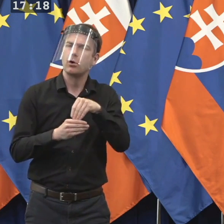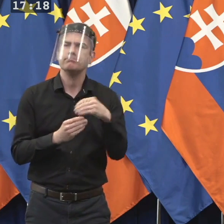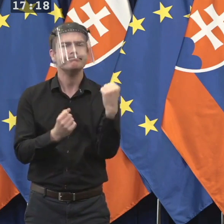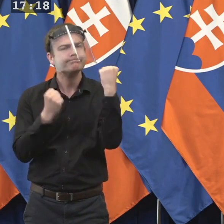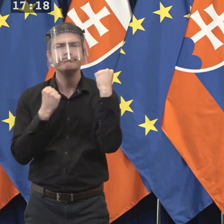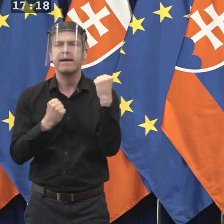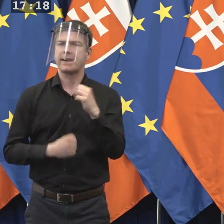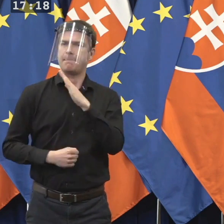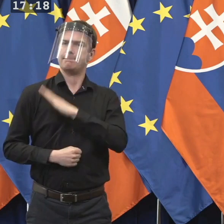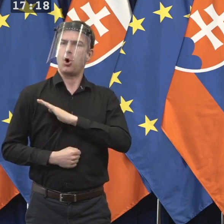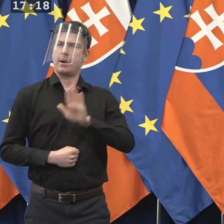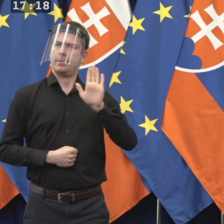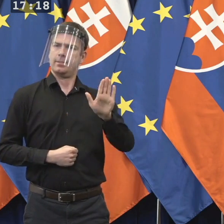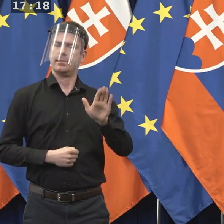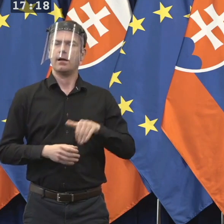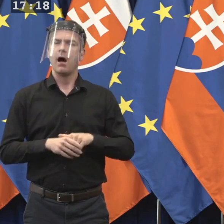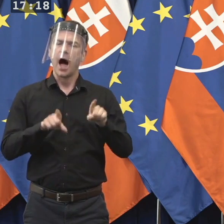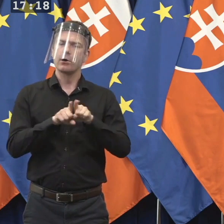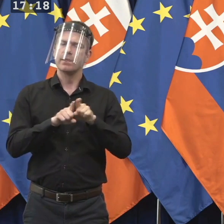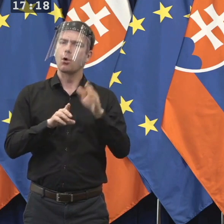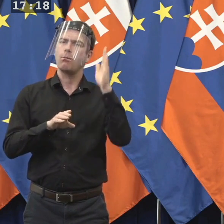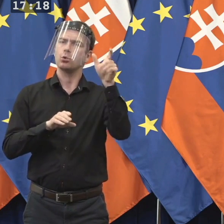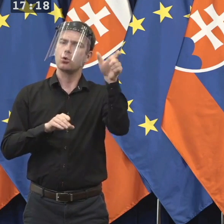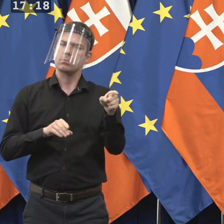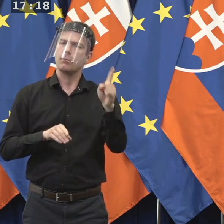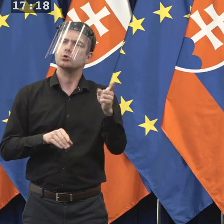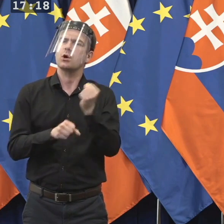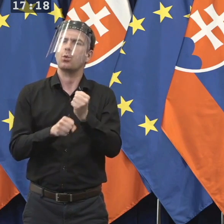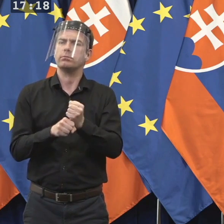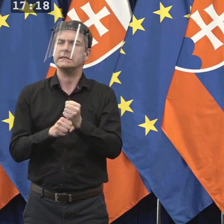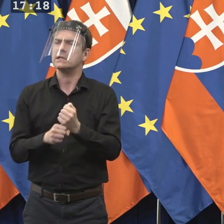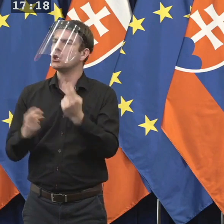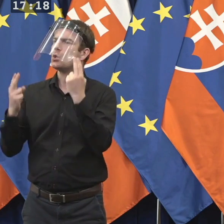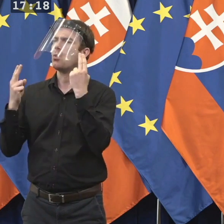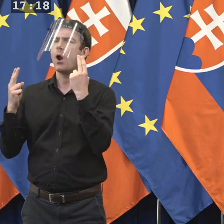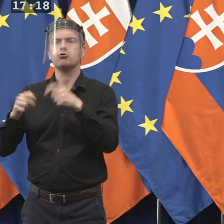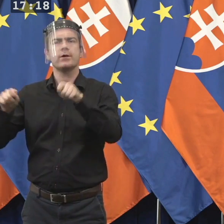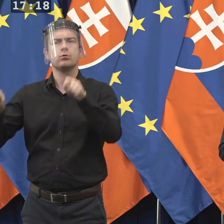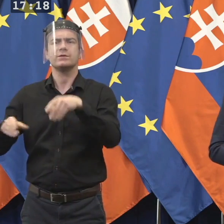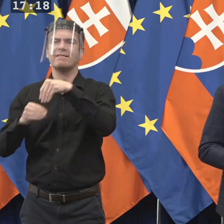potom v budúcnosti robiť veľmi závažné rozhodnutia pre očistú justície.